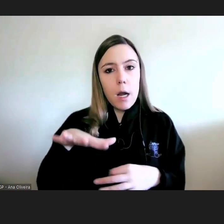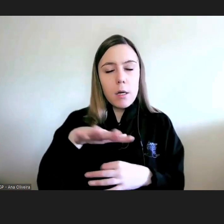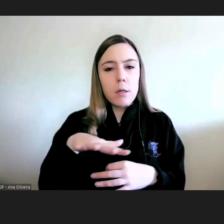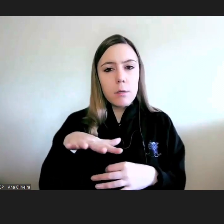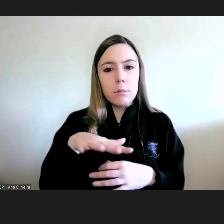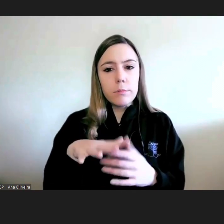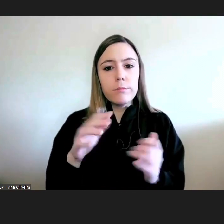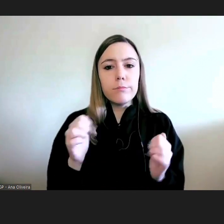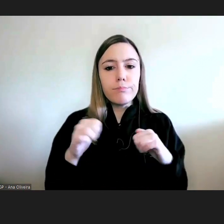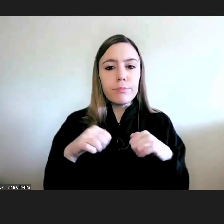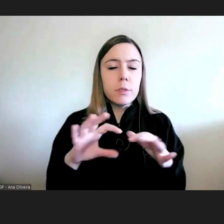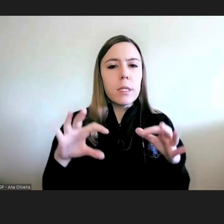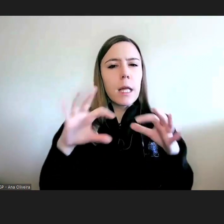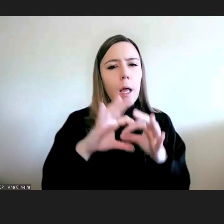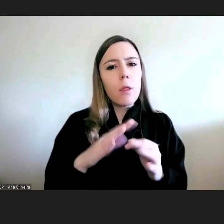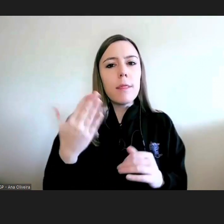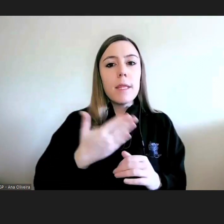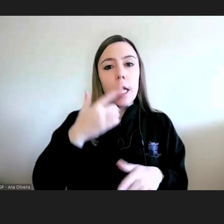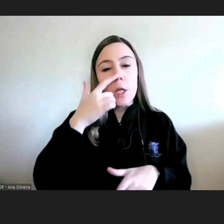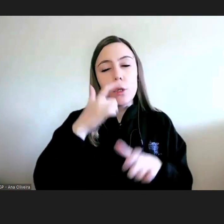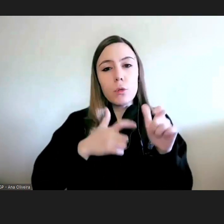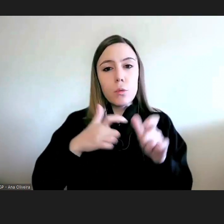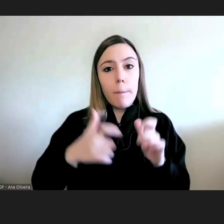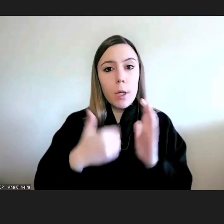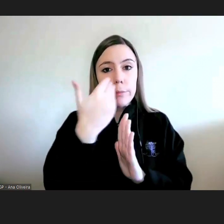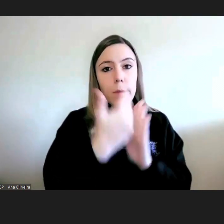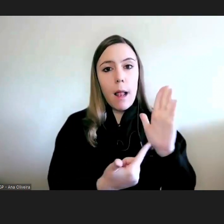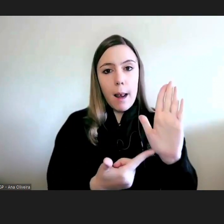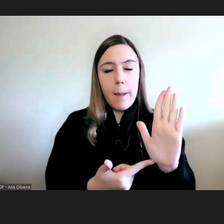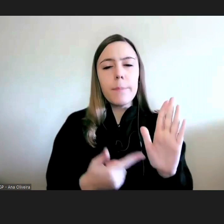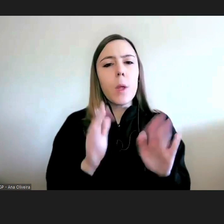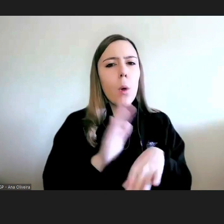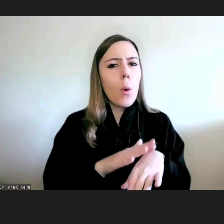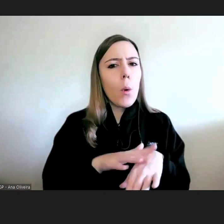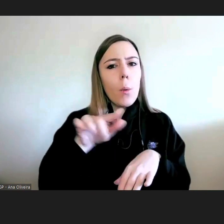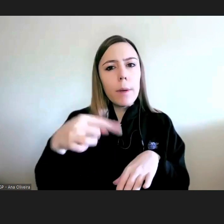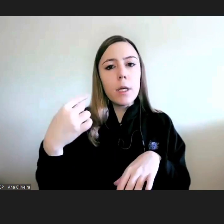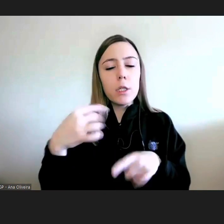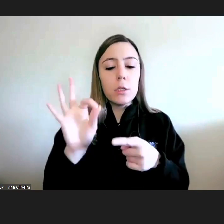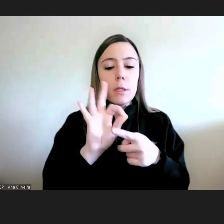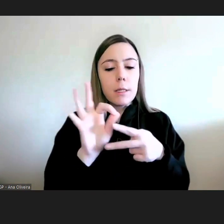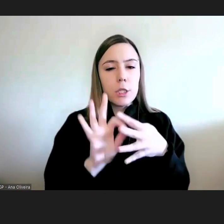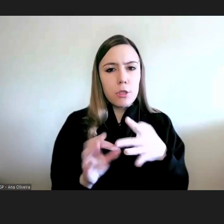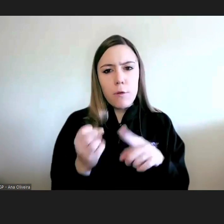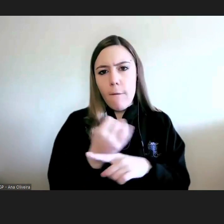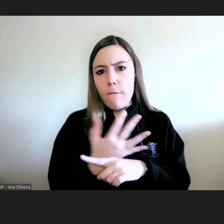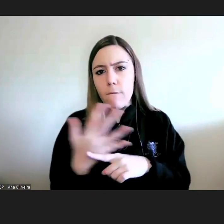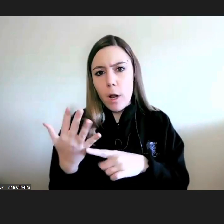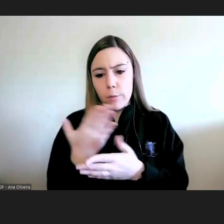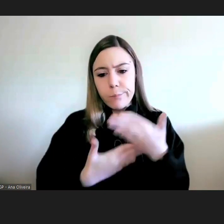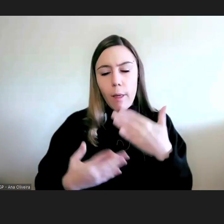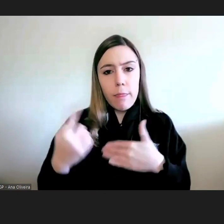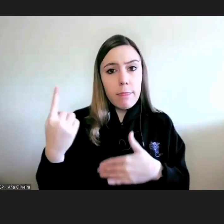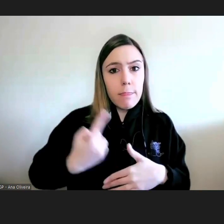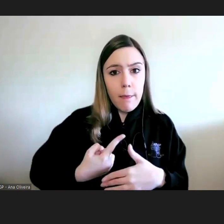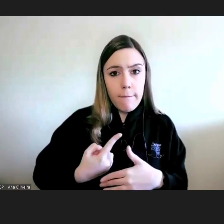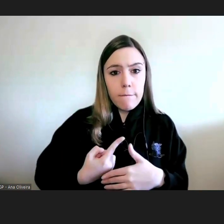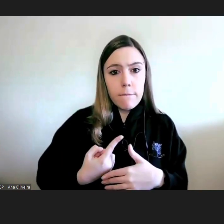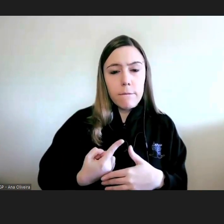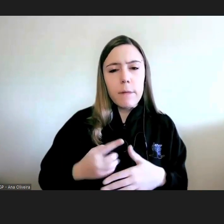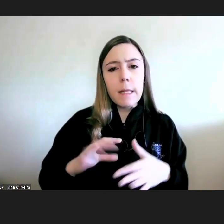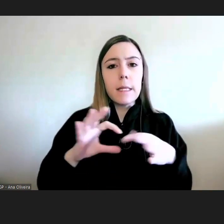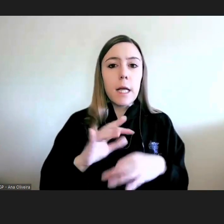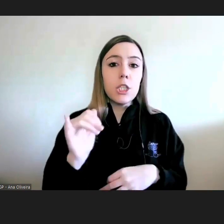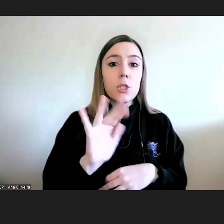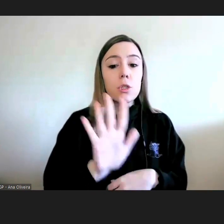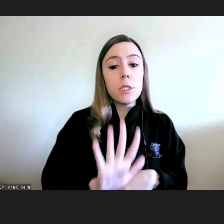de direitos humanos. Para isto há uma série de características que têm de ser partilhadas em cada Estado pelas instituições nacionais de direitos